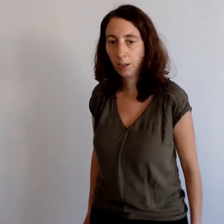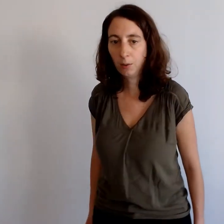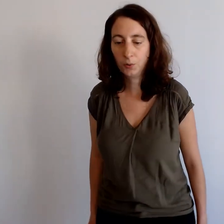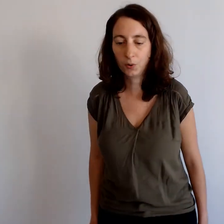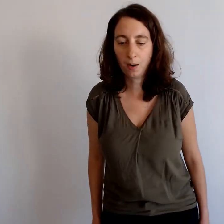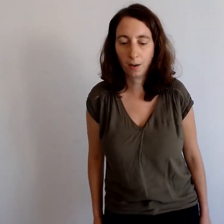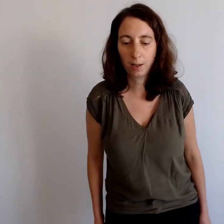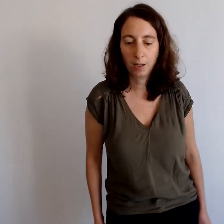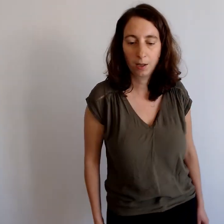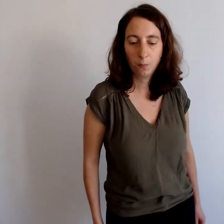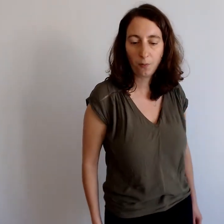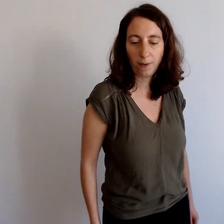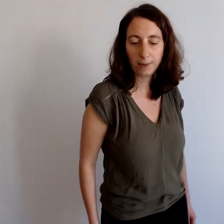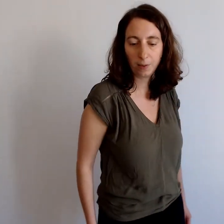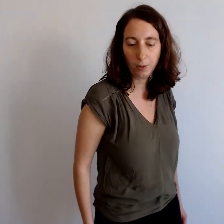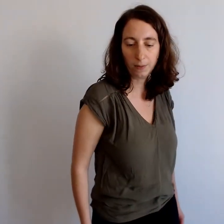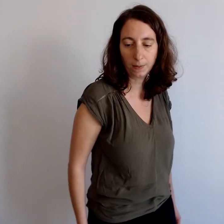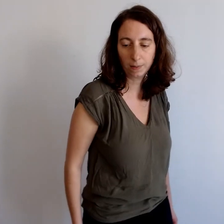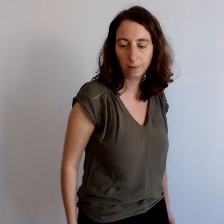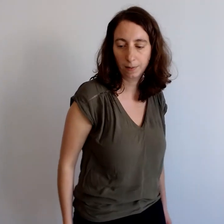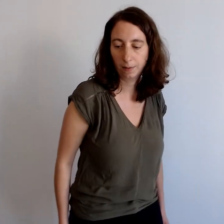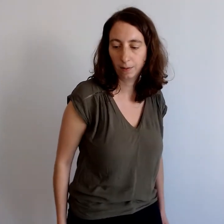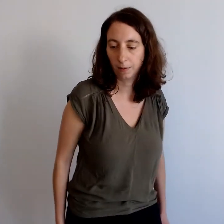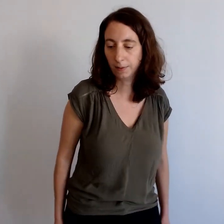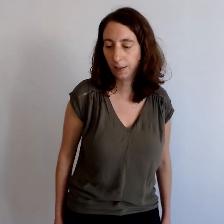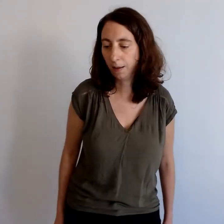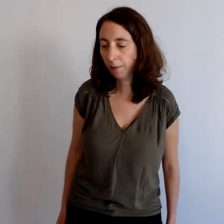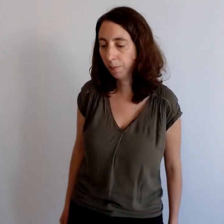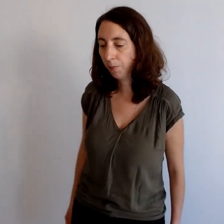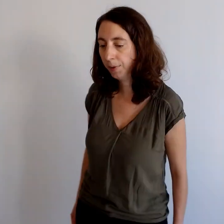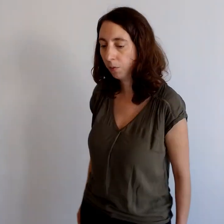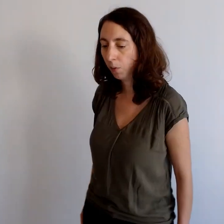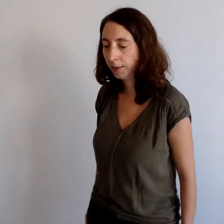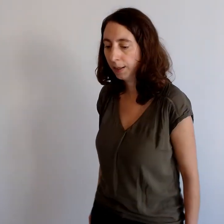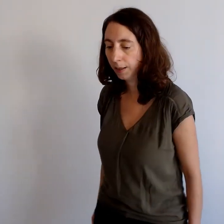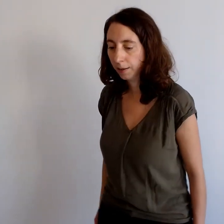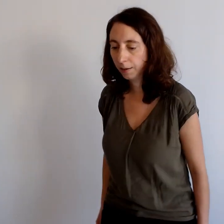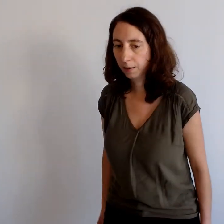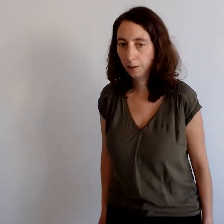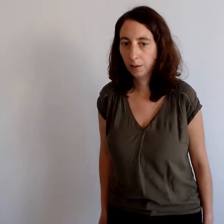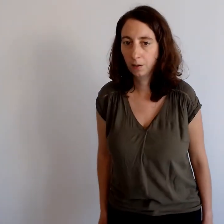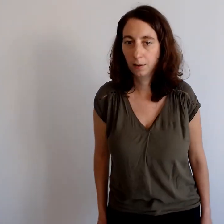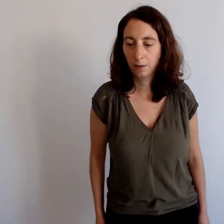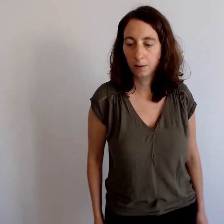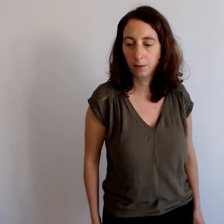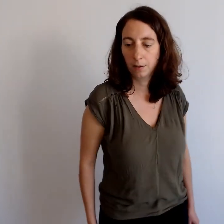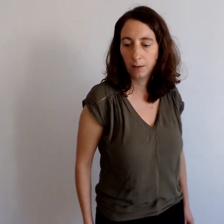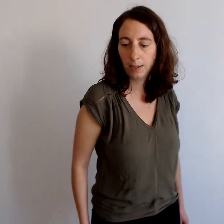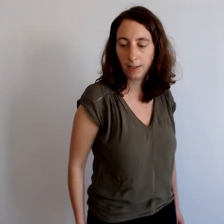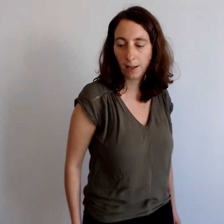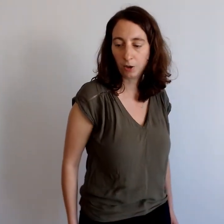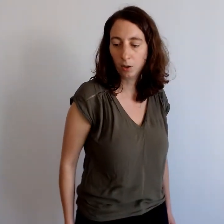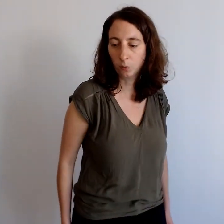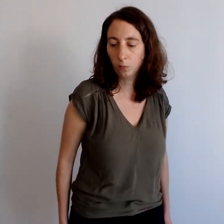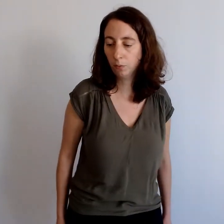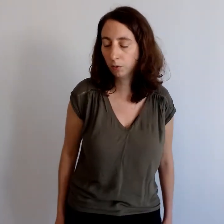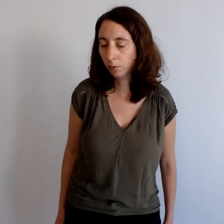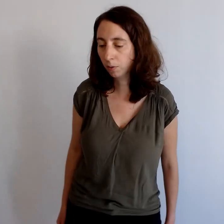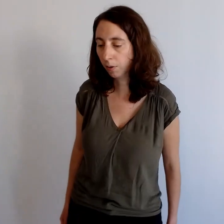au sol, pour faire ces huit. Ça aide à vraiment bien croiser les énergies dans tout votre corps,